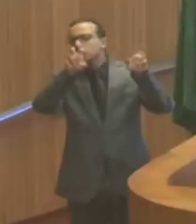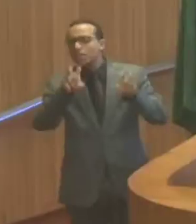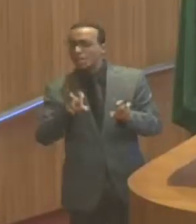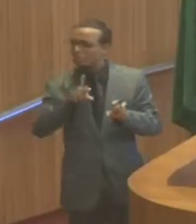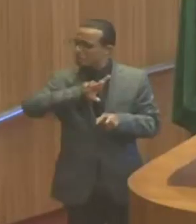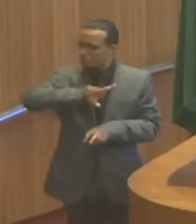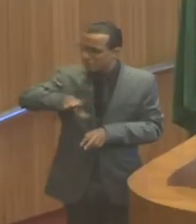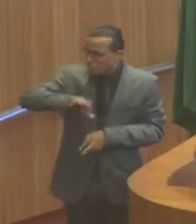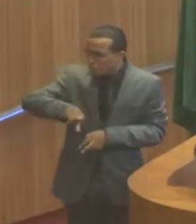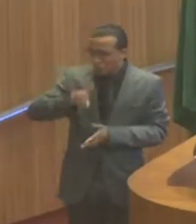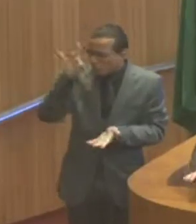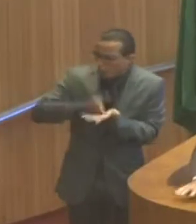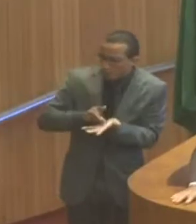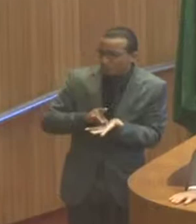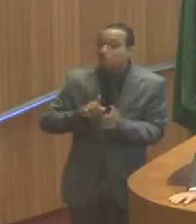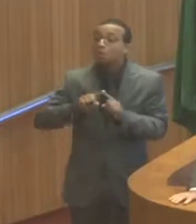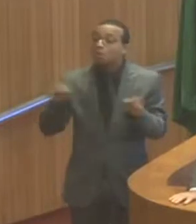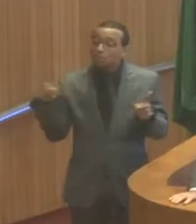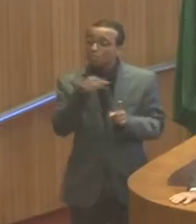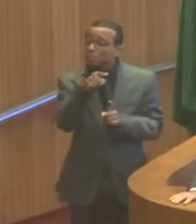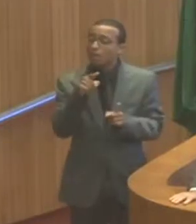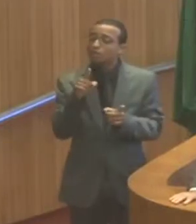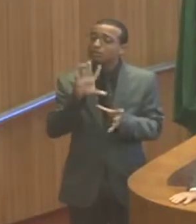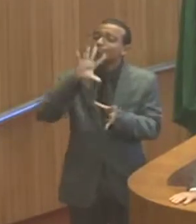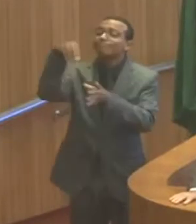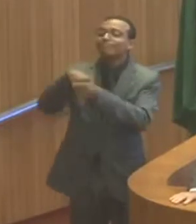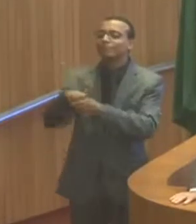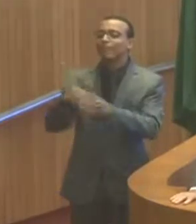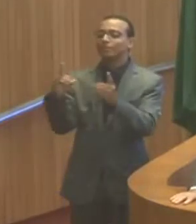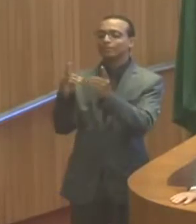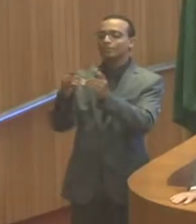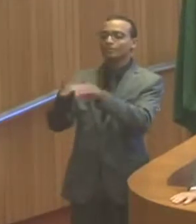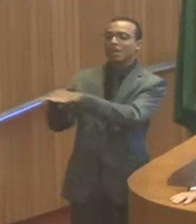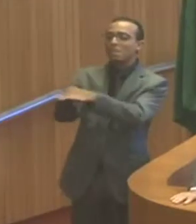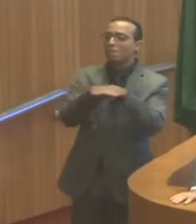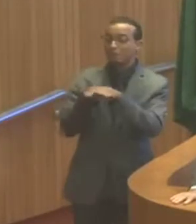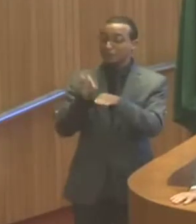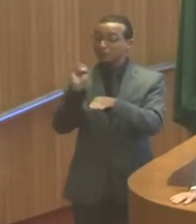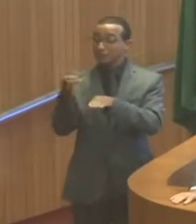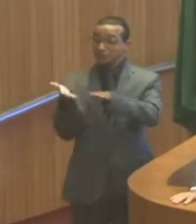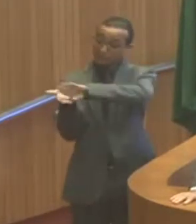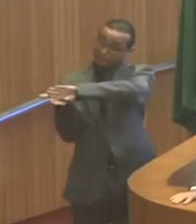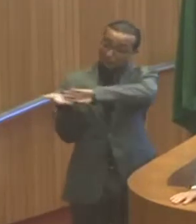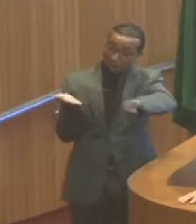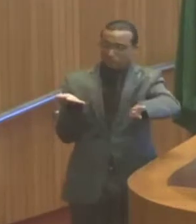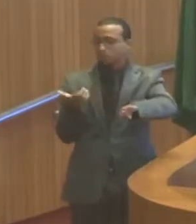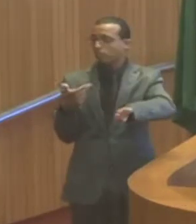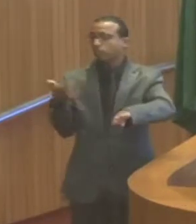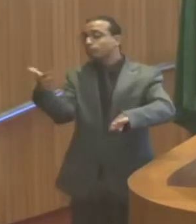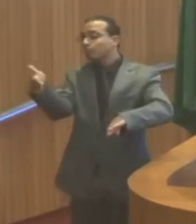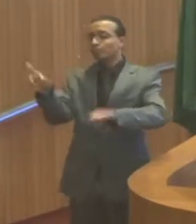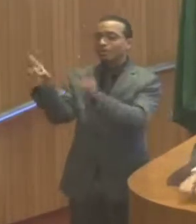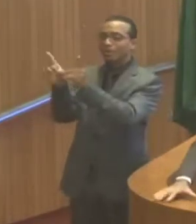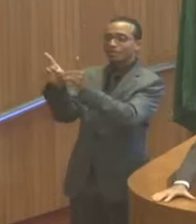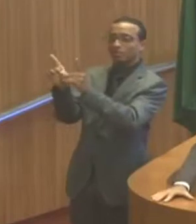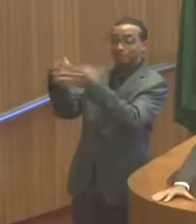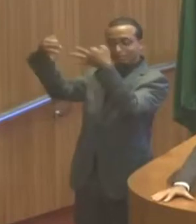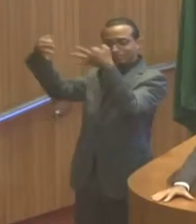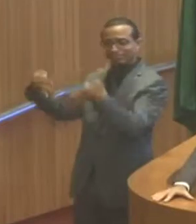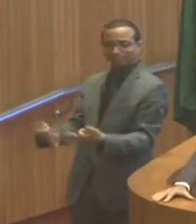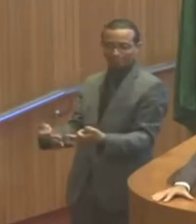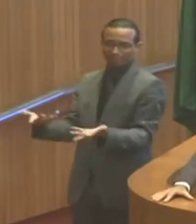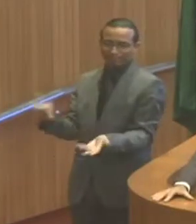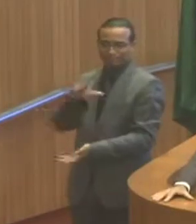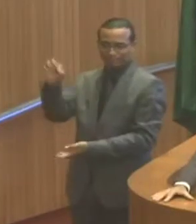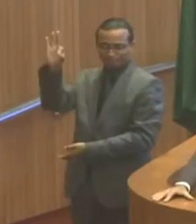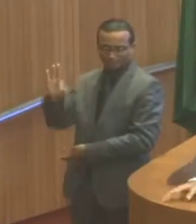verdadeiras. Mas isso faz parte da democracia. Sem eles, talvez, a democracia não fosse exercida no